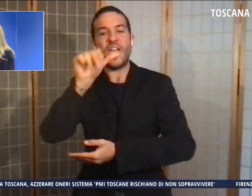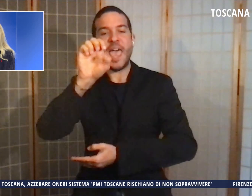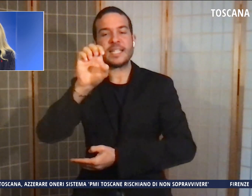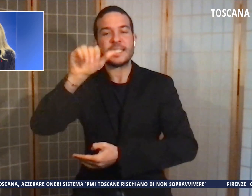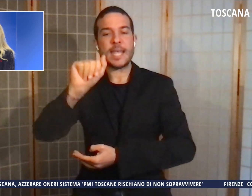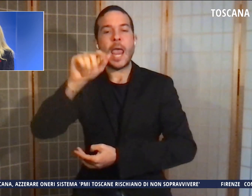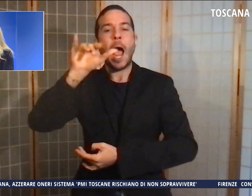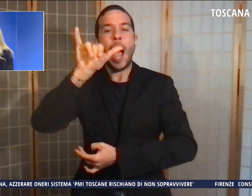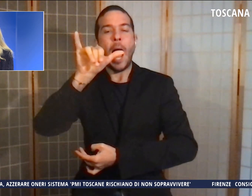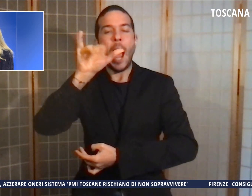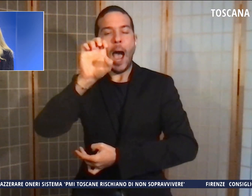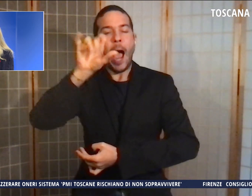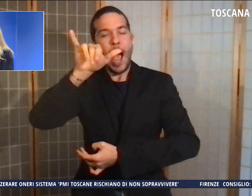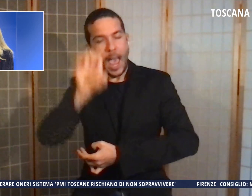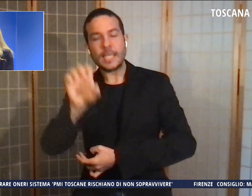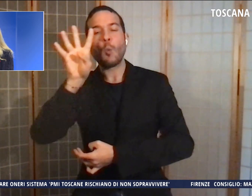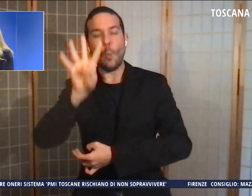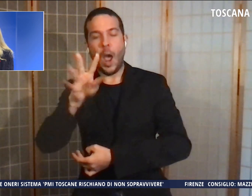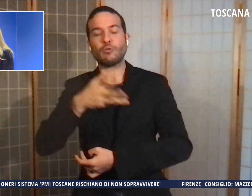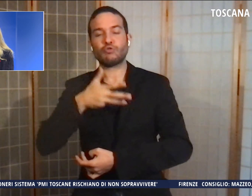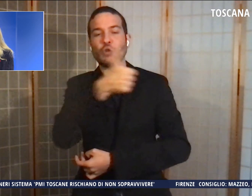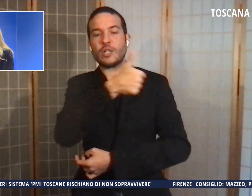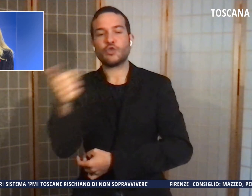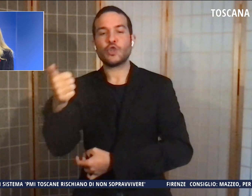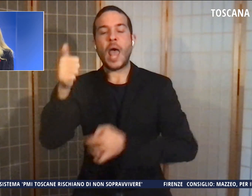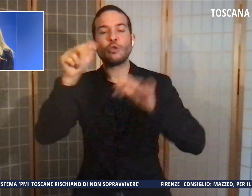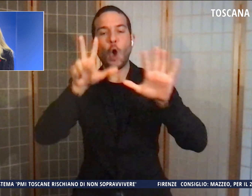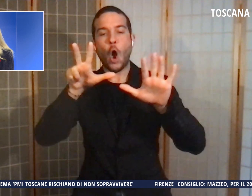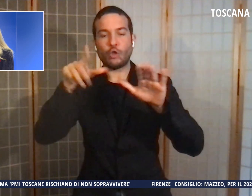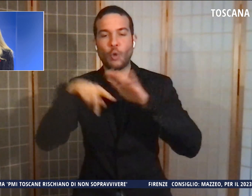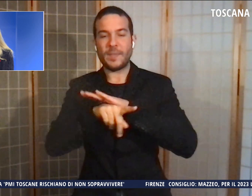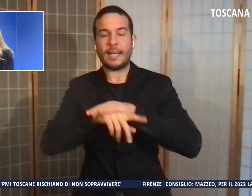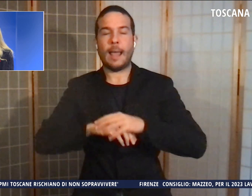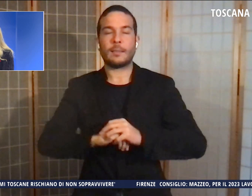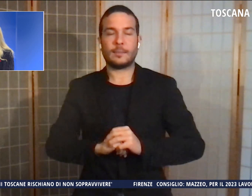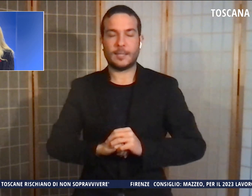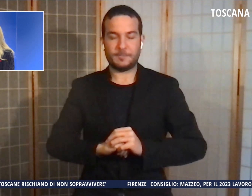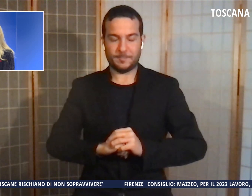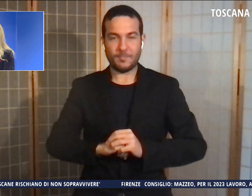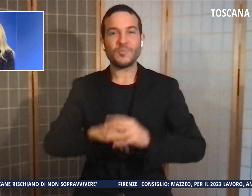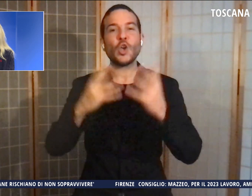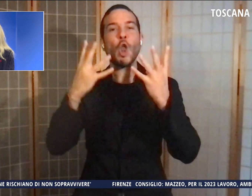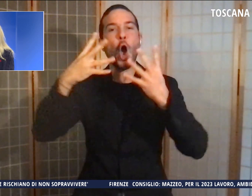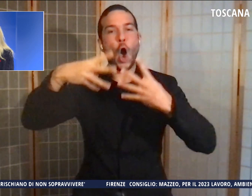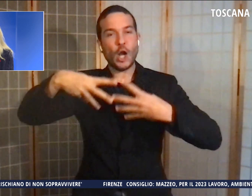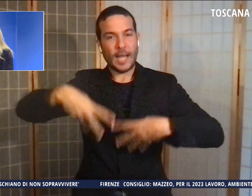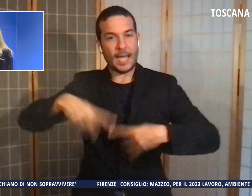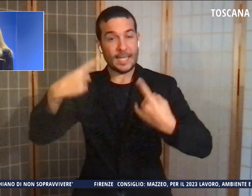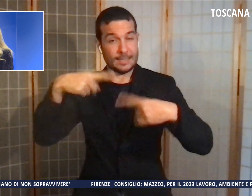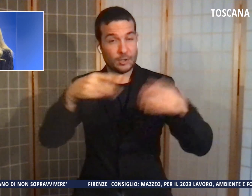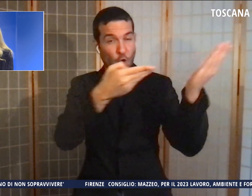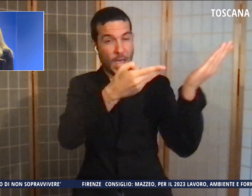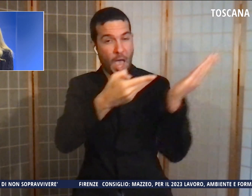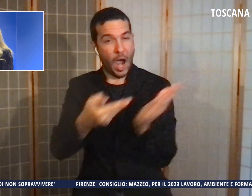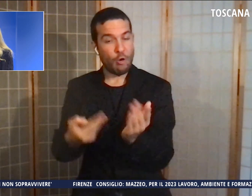con 108 migranti. L'organizzazione dell'accoglienza è in mano al